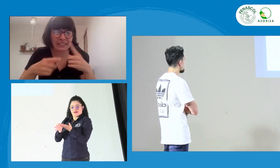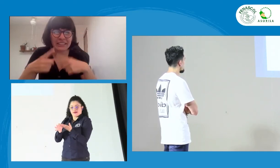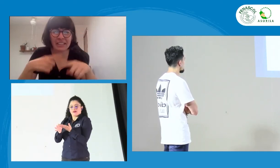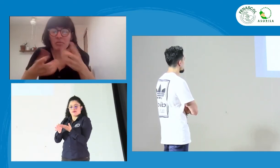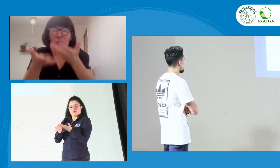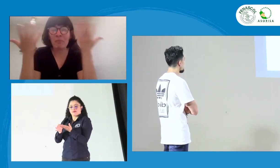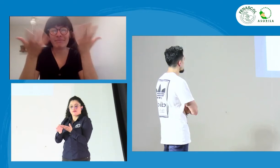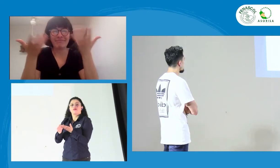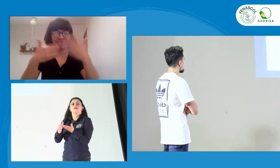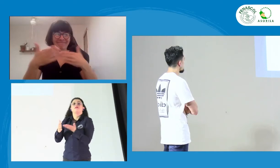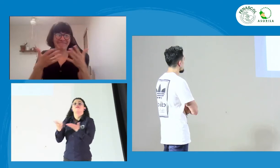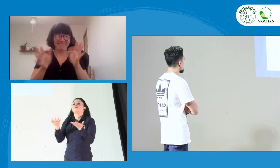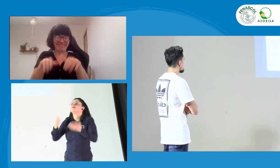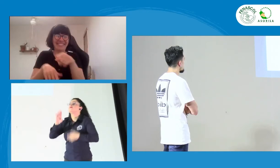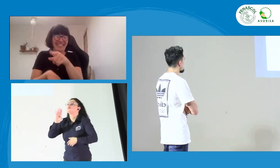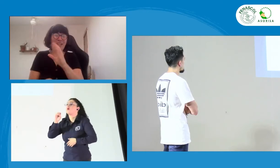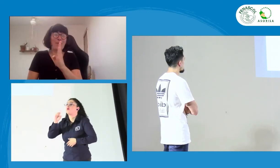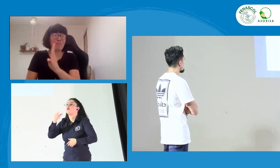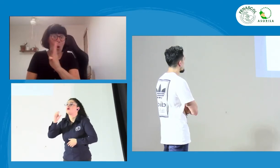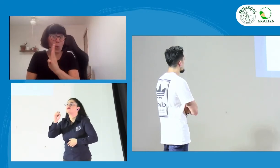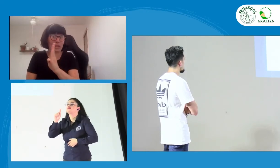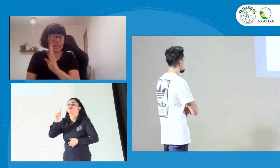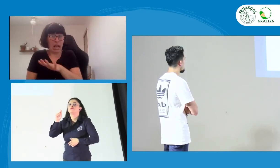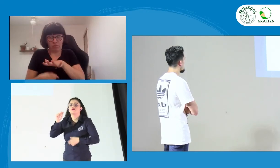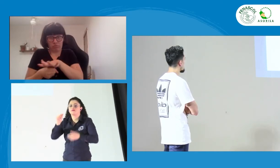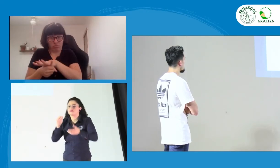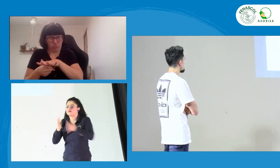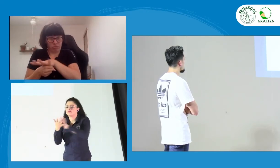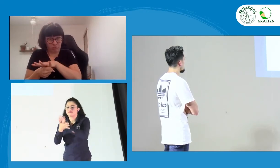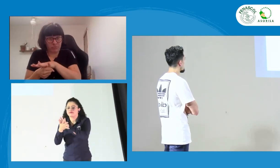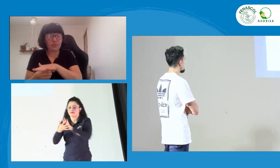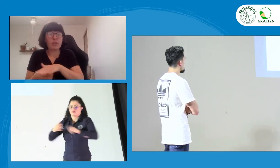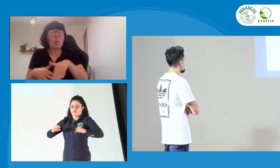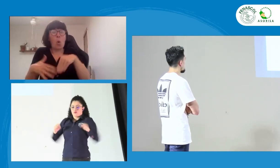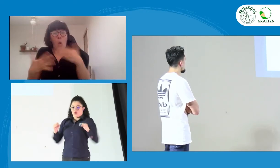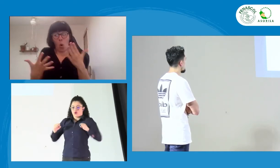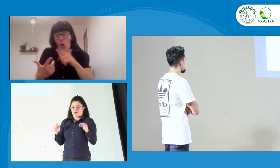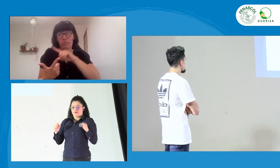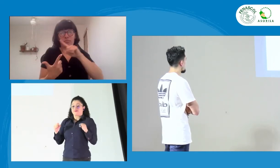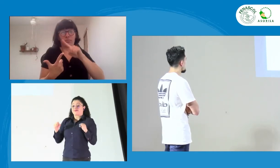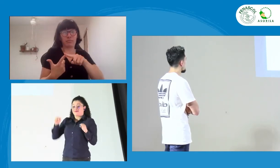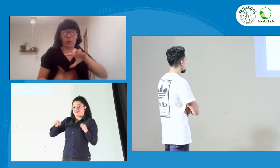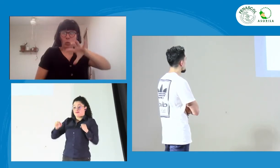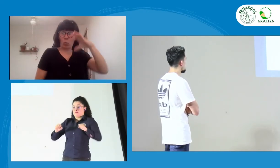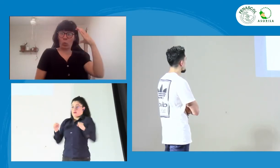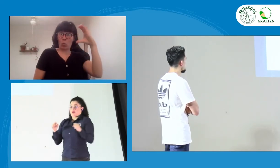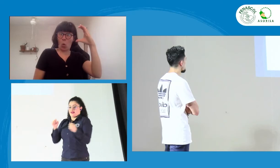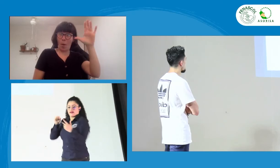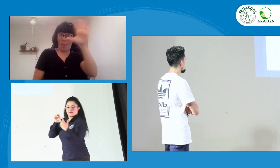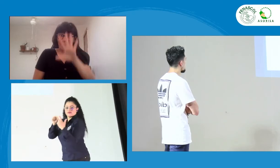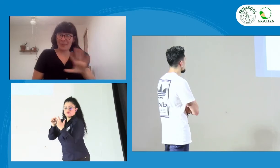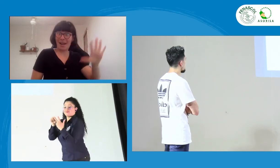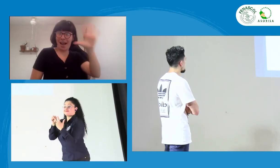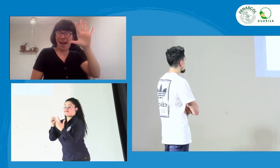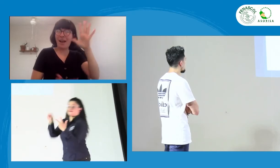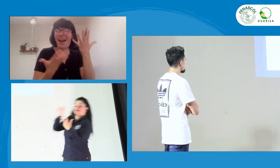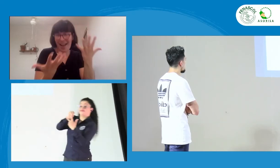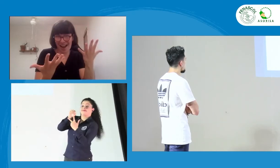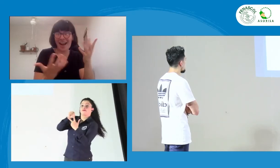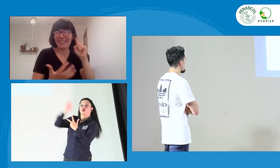que esa es la capital de Colombia. Bueno, ustedes me dicen cuál es la capital y entonces se puede hacer, entonces, por